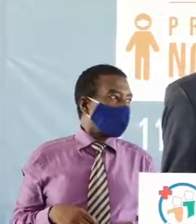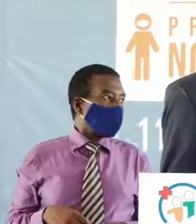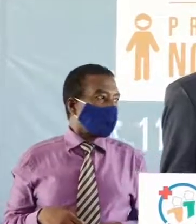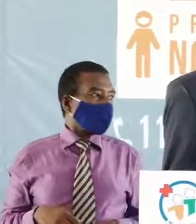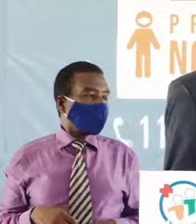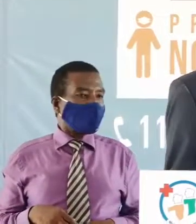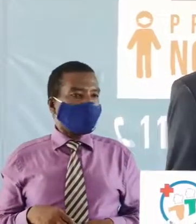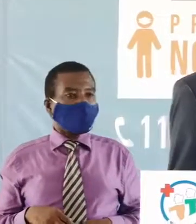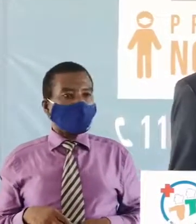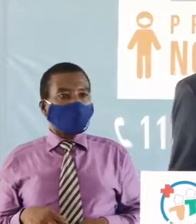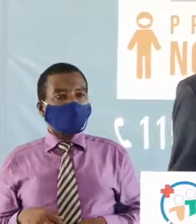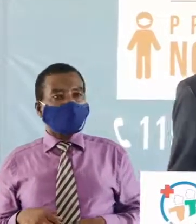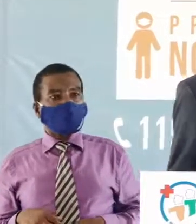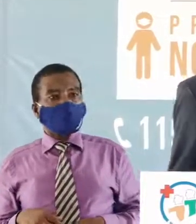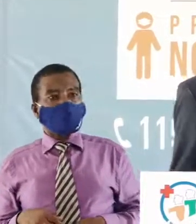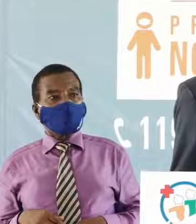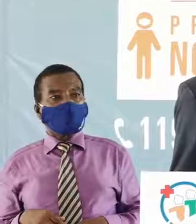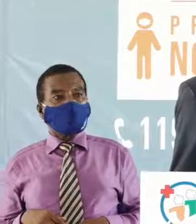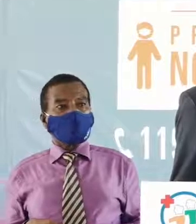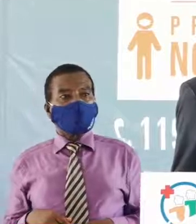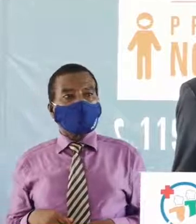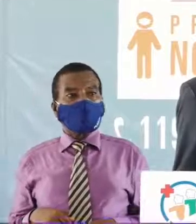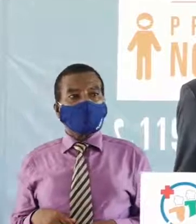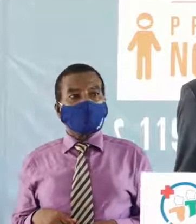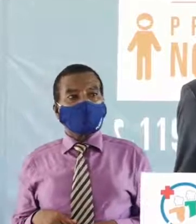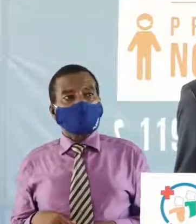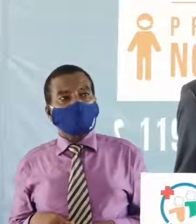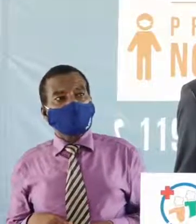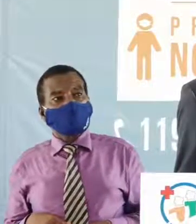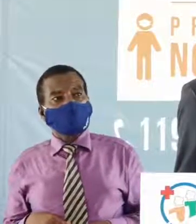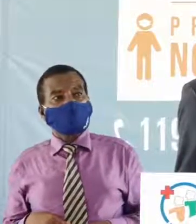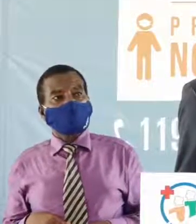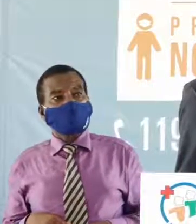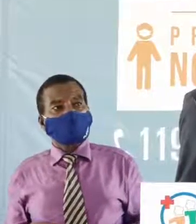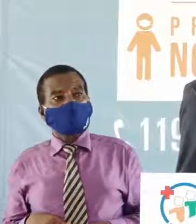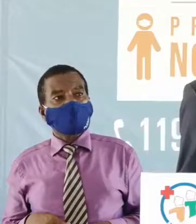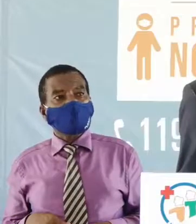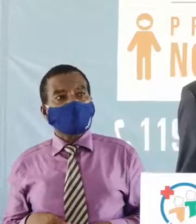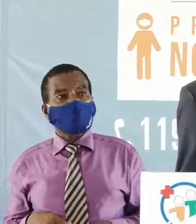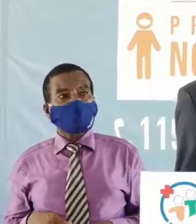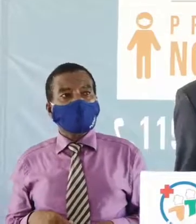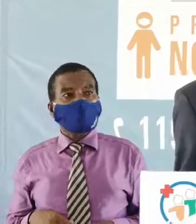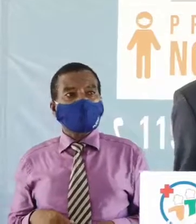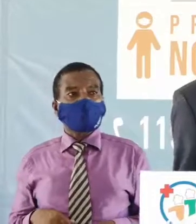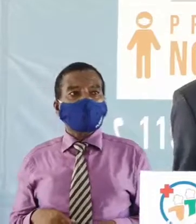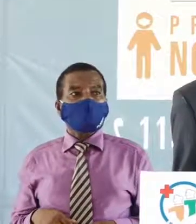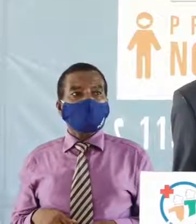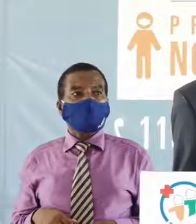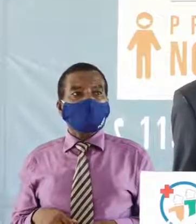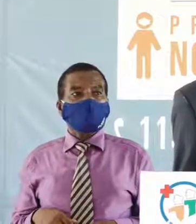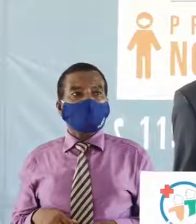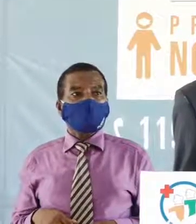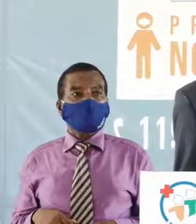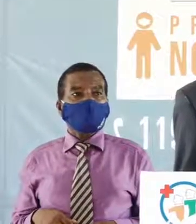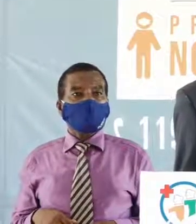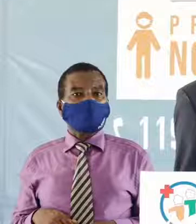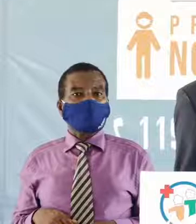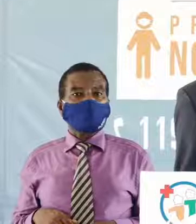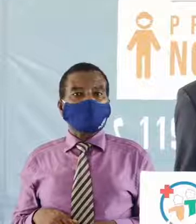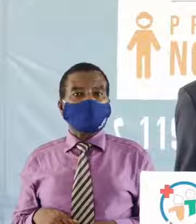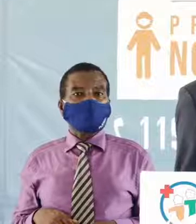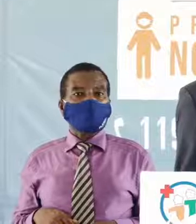on prend toutes les questions d'autres questions il n'y pas le deuxième tour sauf si cela s'avère